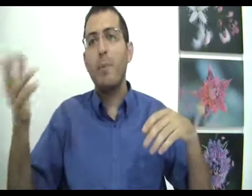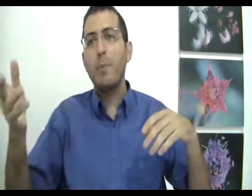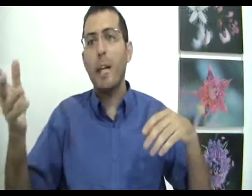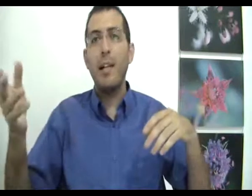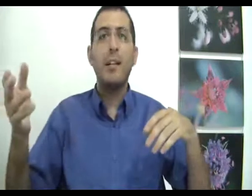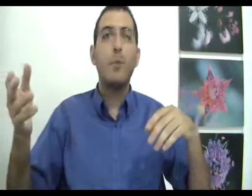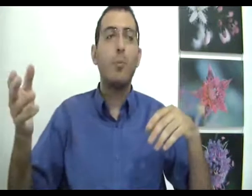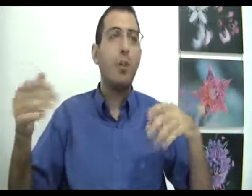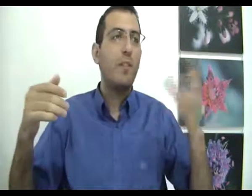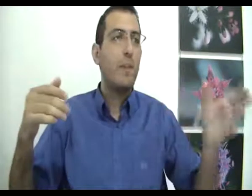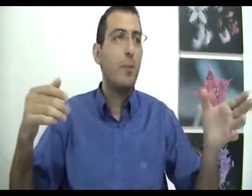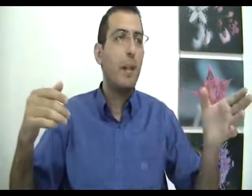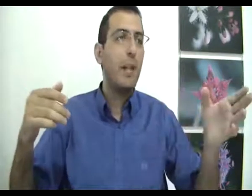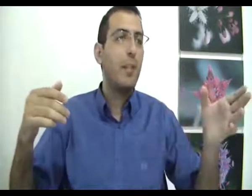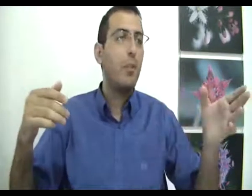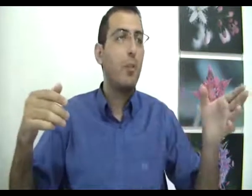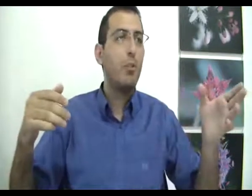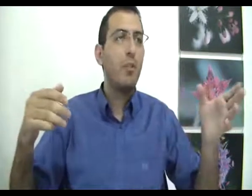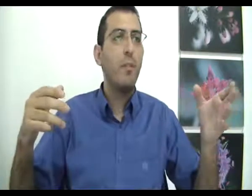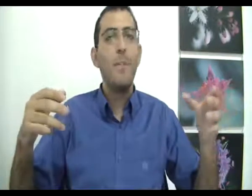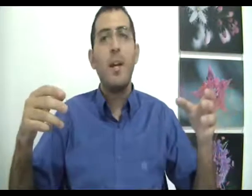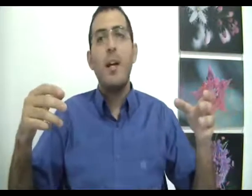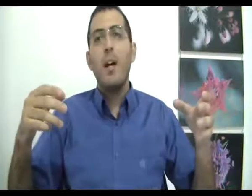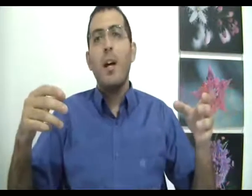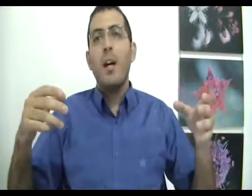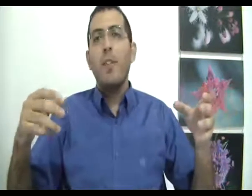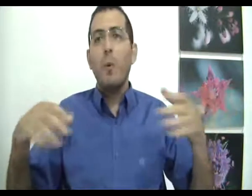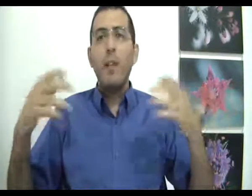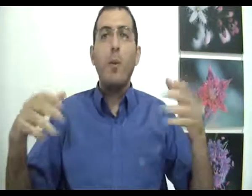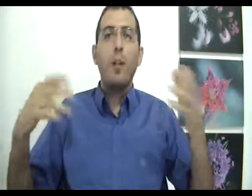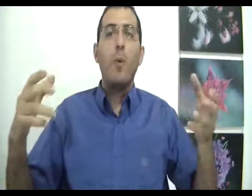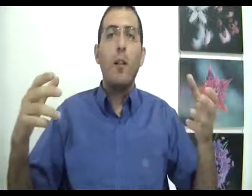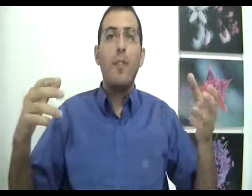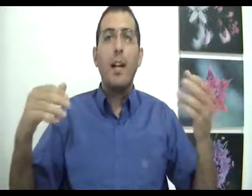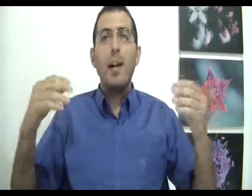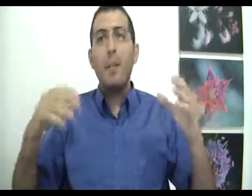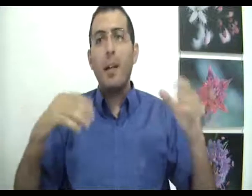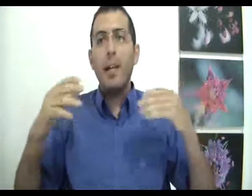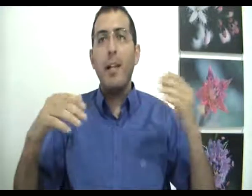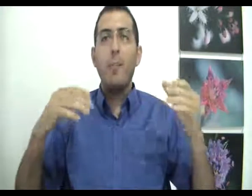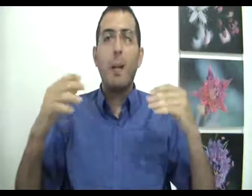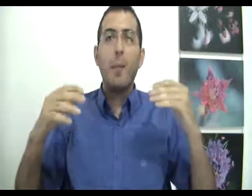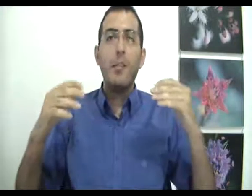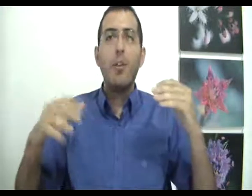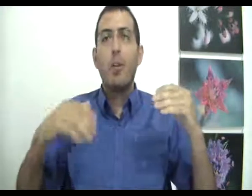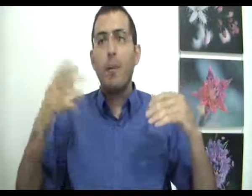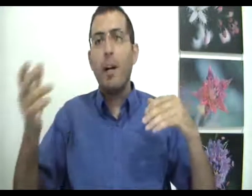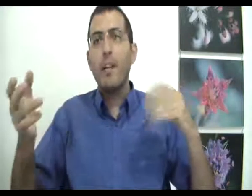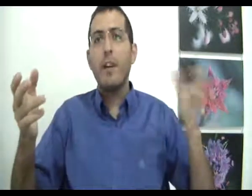בגן הילדים יום טוב לפעמים יש לו בגן הילדים יום לא טוב וכו' וכו' וכו' והאדם במקביל, במקביל לזה שקוראים לו בחיים, דברים